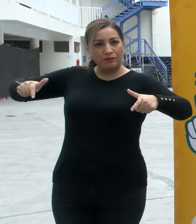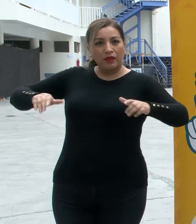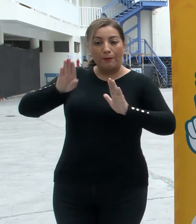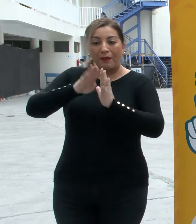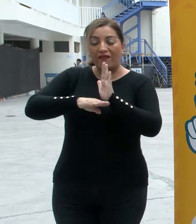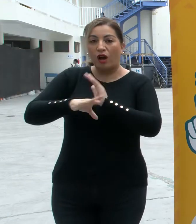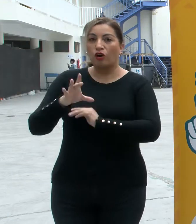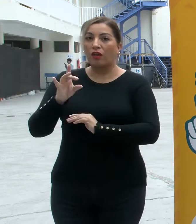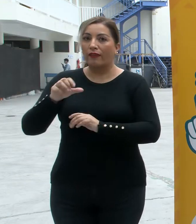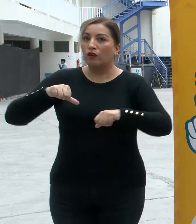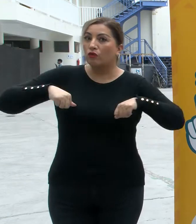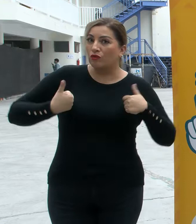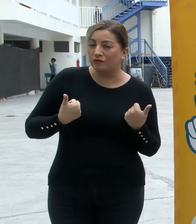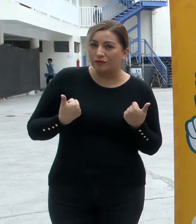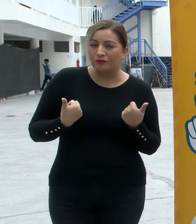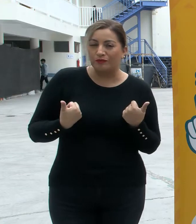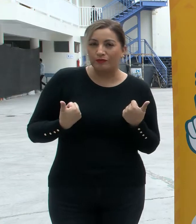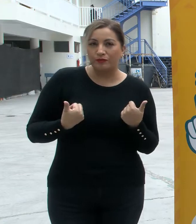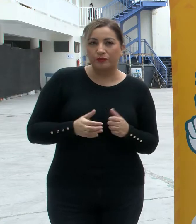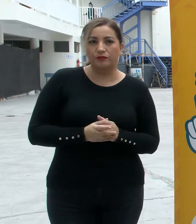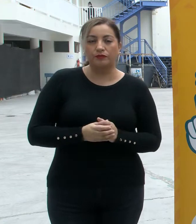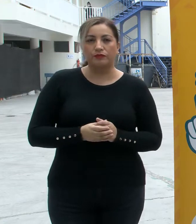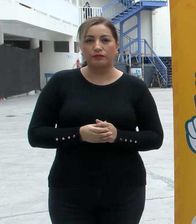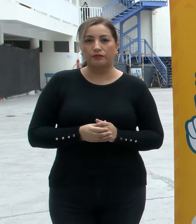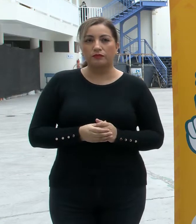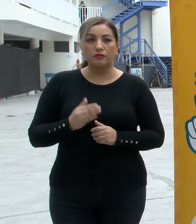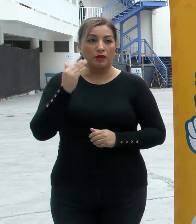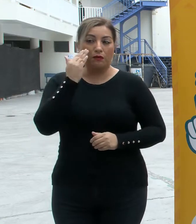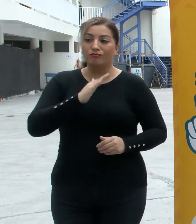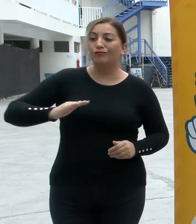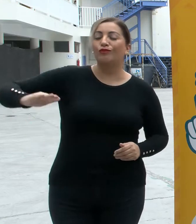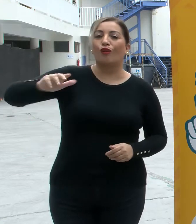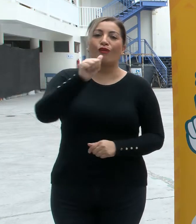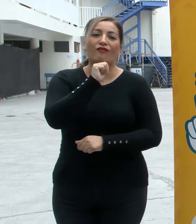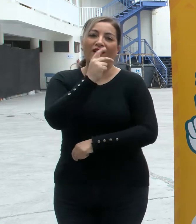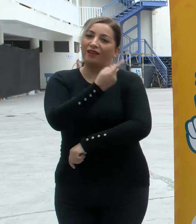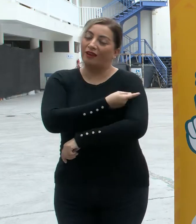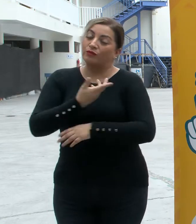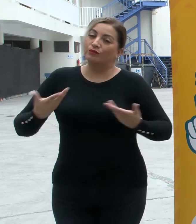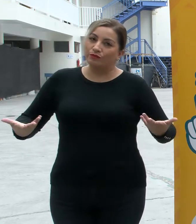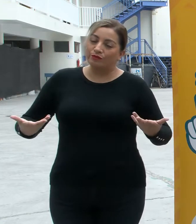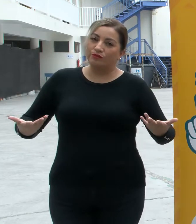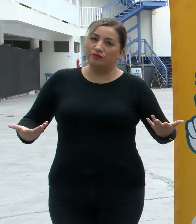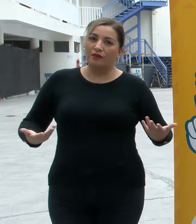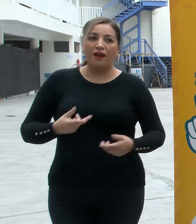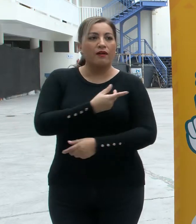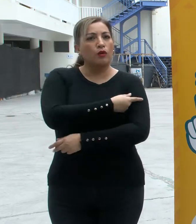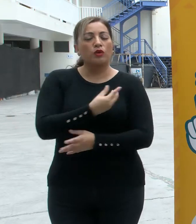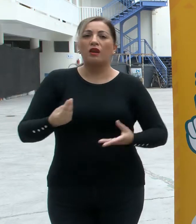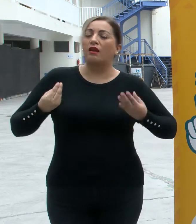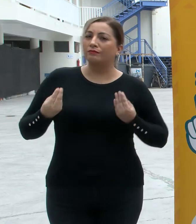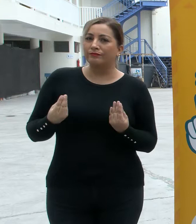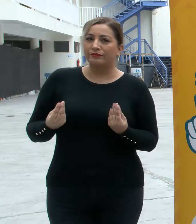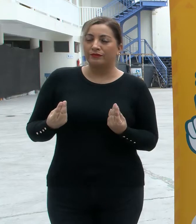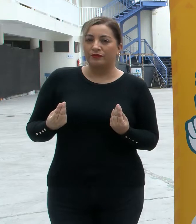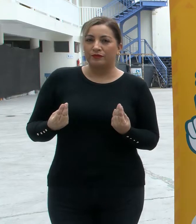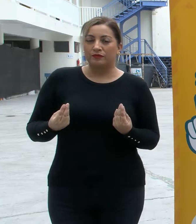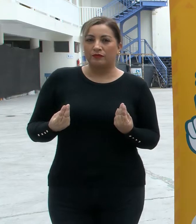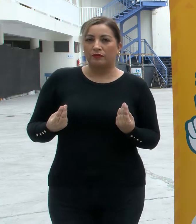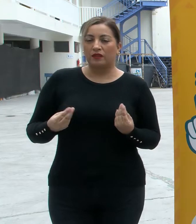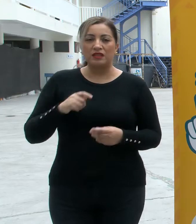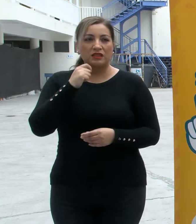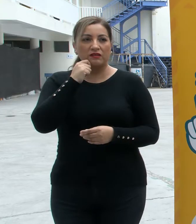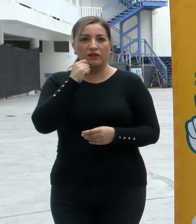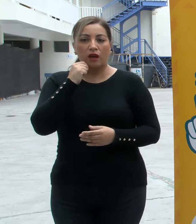menor edad, pero que su mínimo común es no estar vacunado. La vacuna es eficiente, no